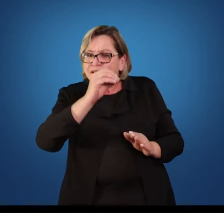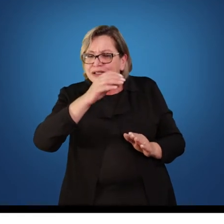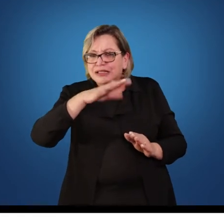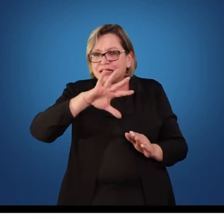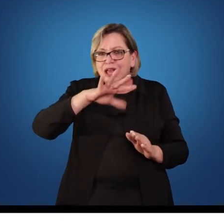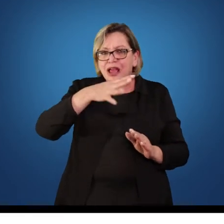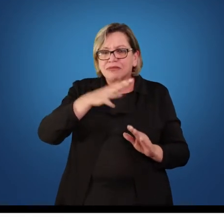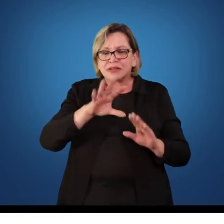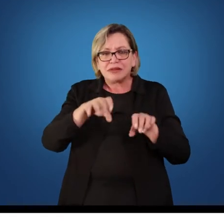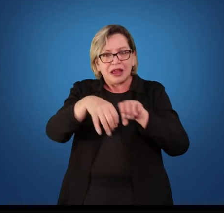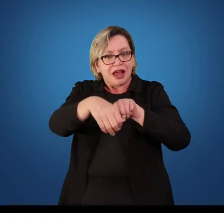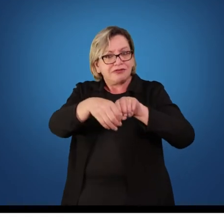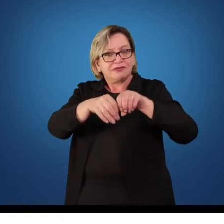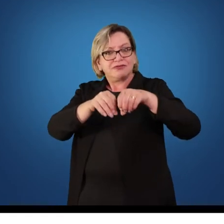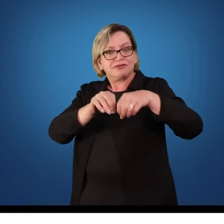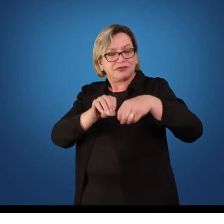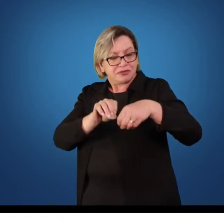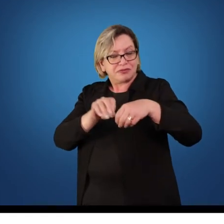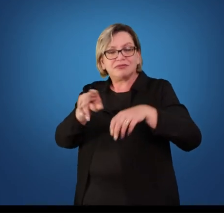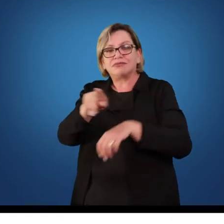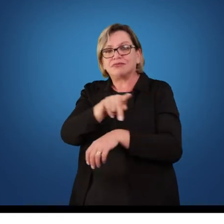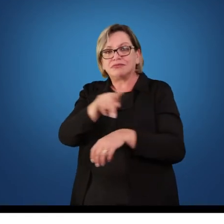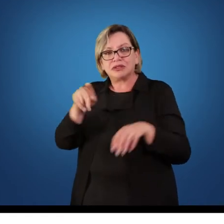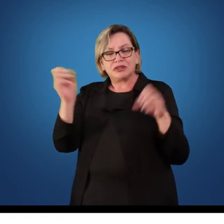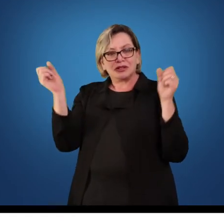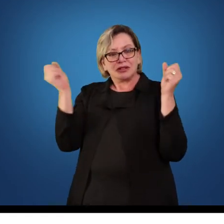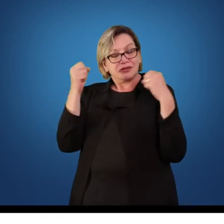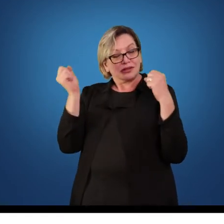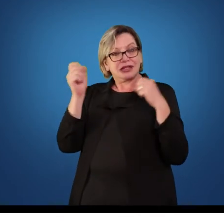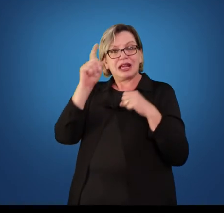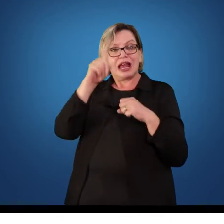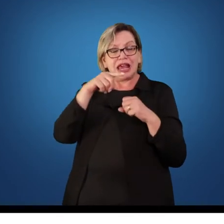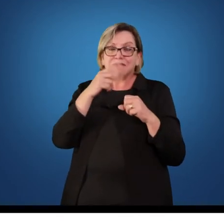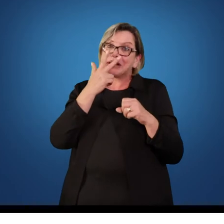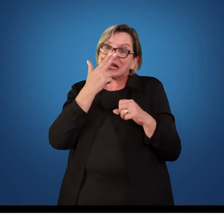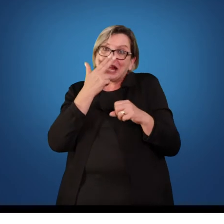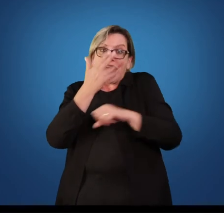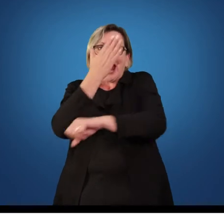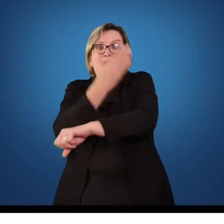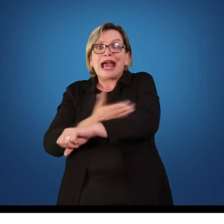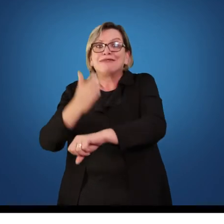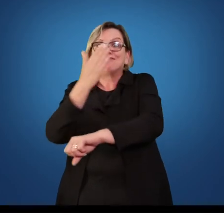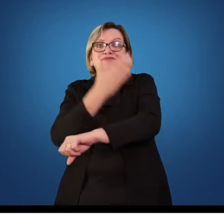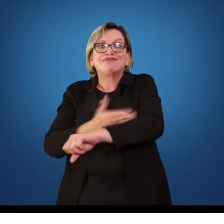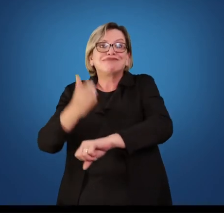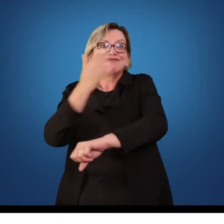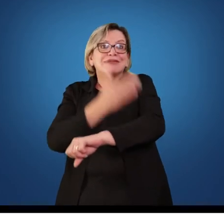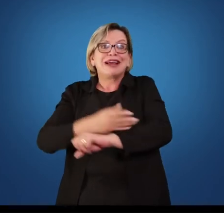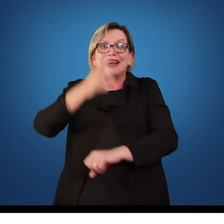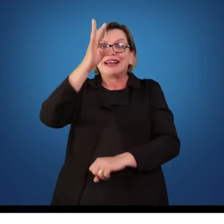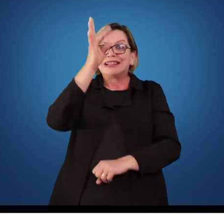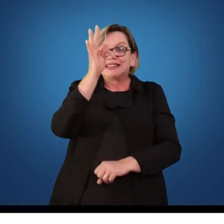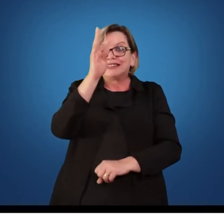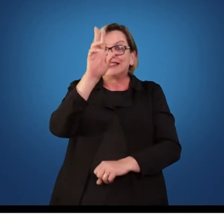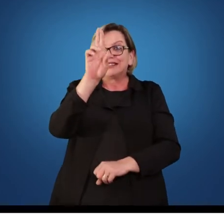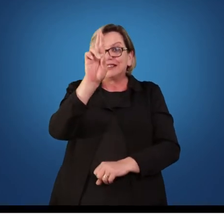do professor de Educação Física estava muito voltada para a formação de um treinador. E o aluno era visto, concebido como um aluno